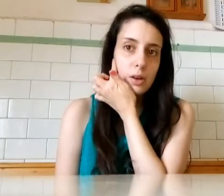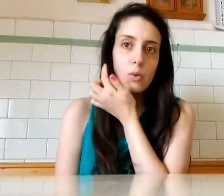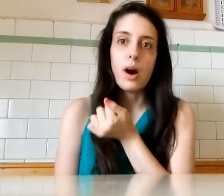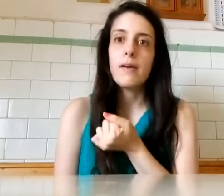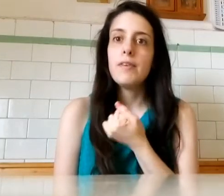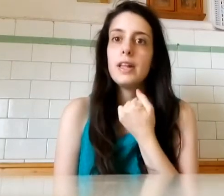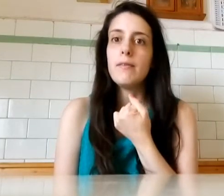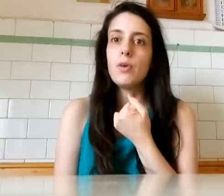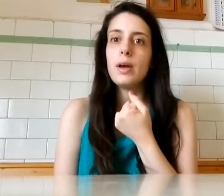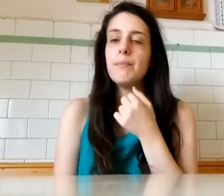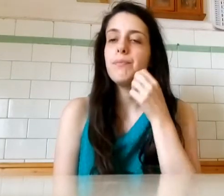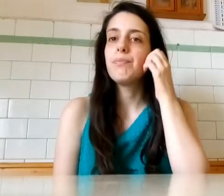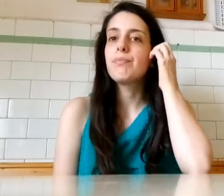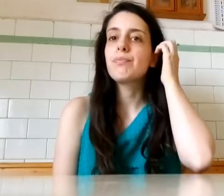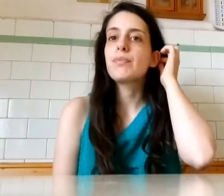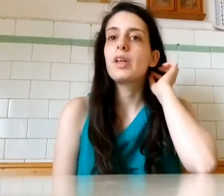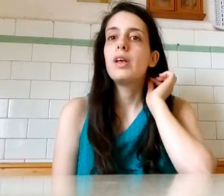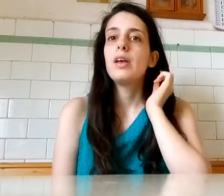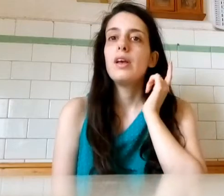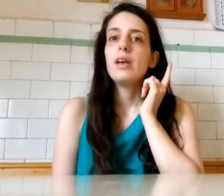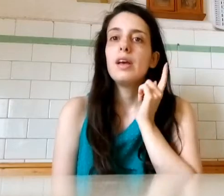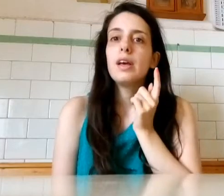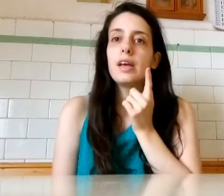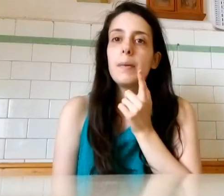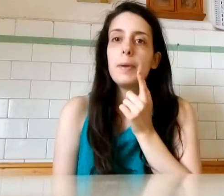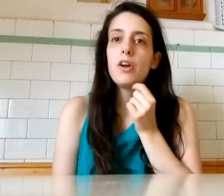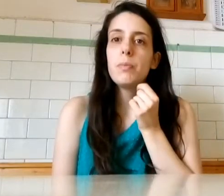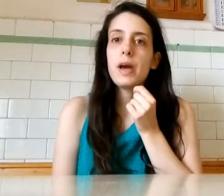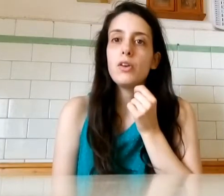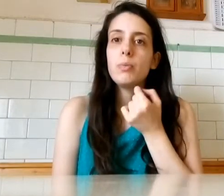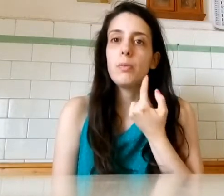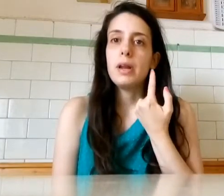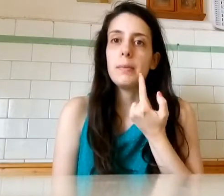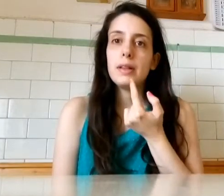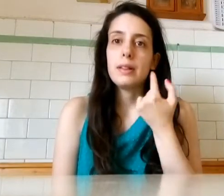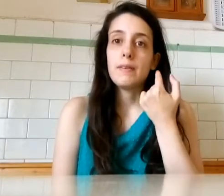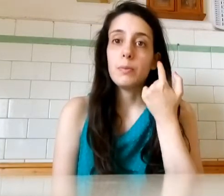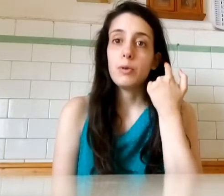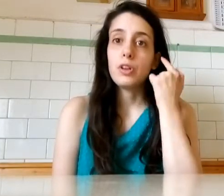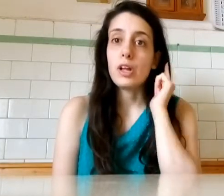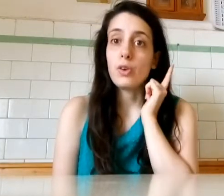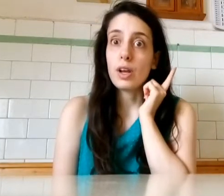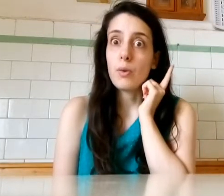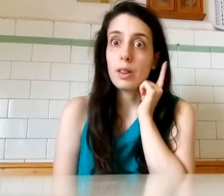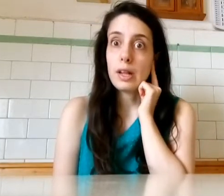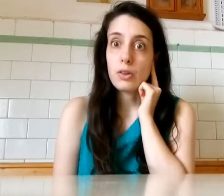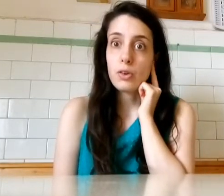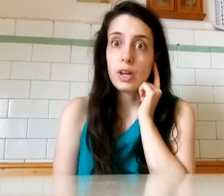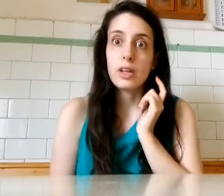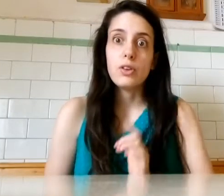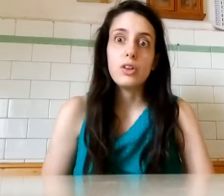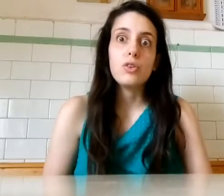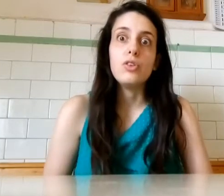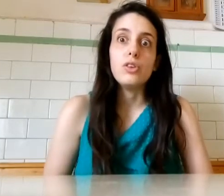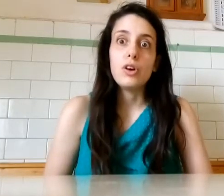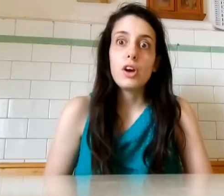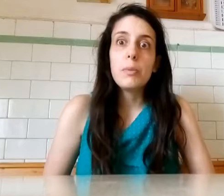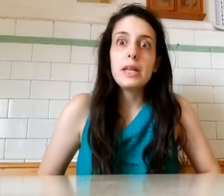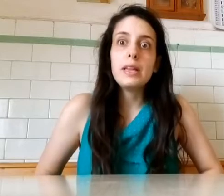qua E vedevo che piano piano il problema si stava spostando anche a quest'altro orecchio E ho oddio, è come niente